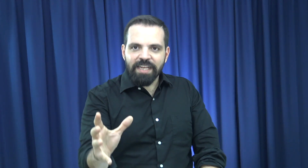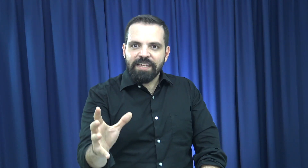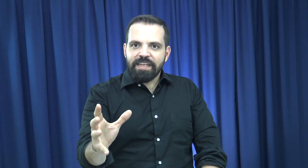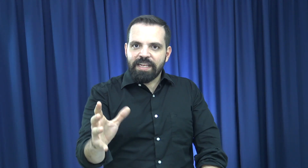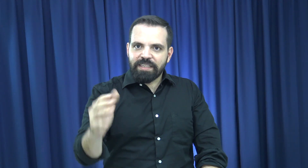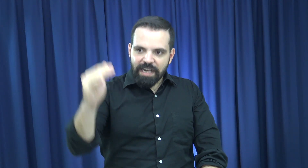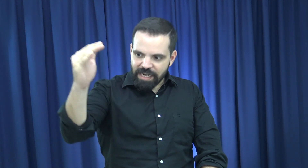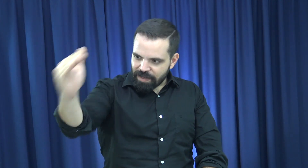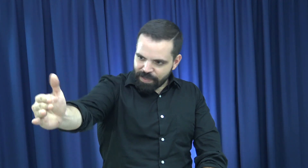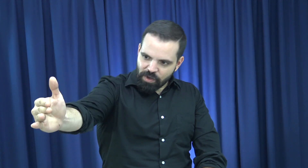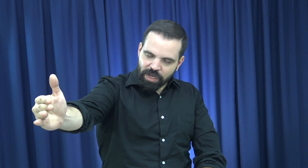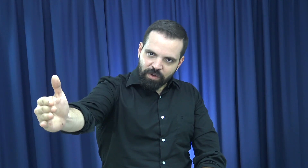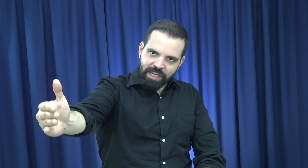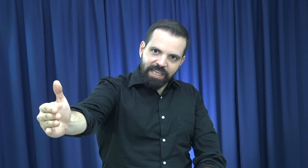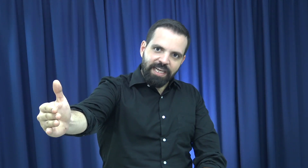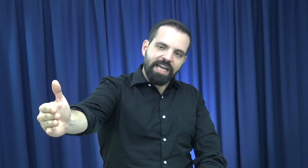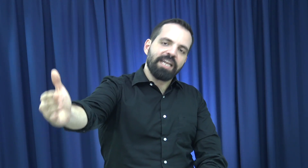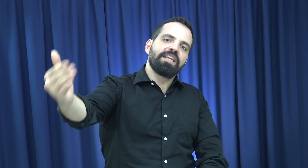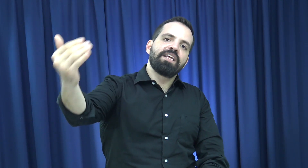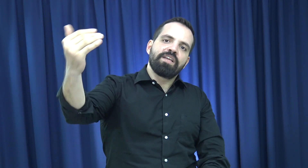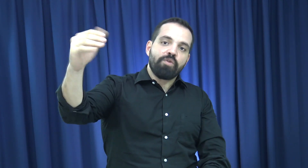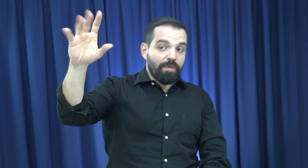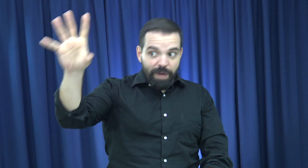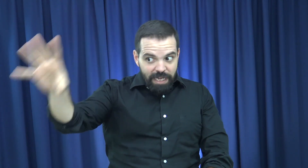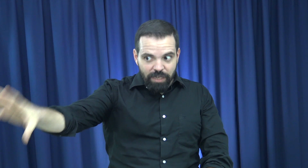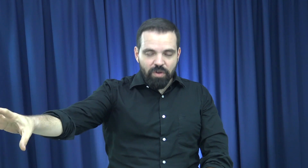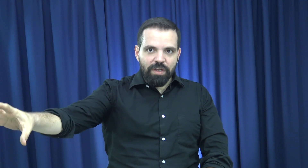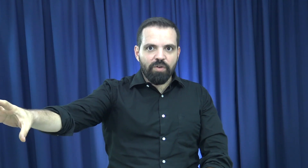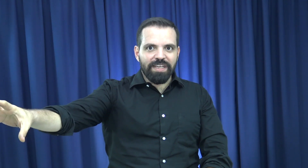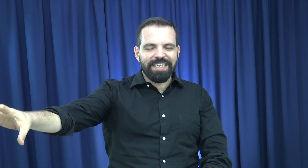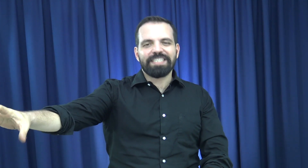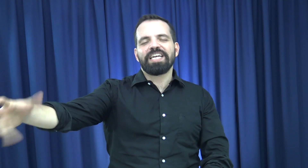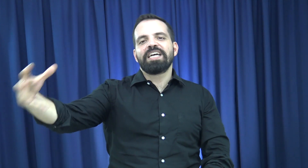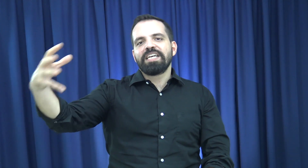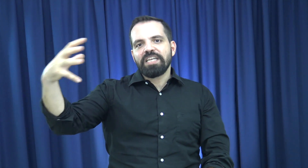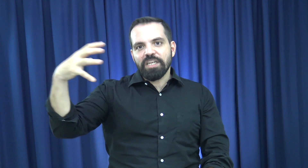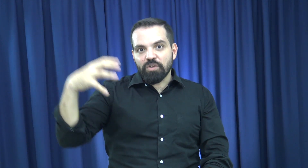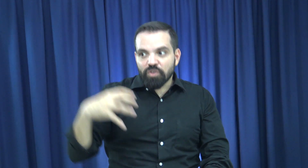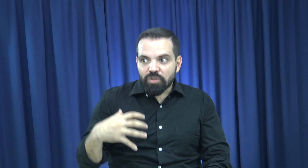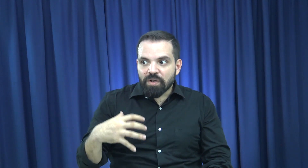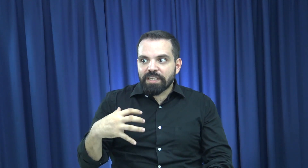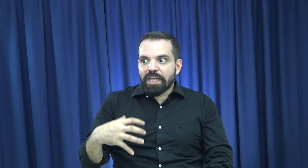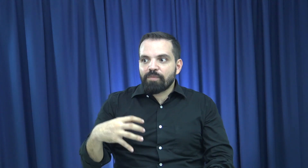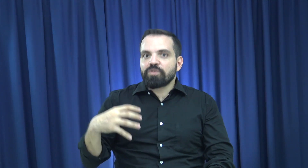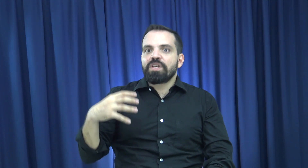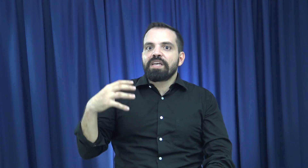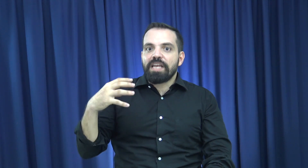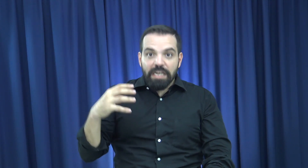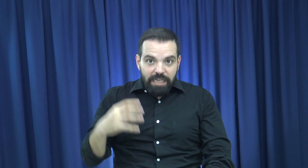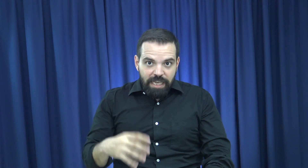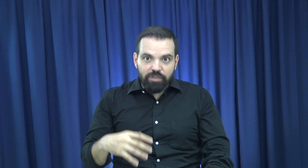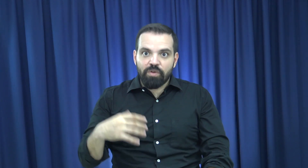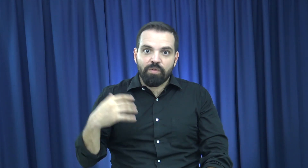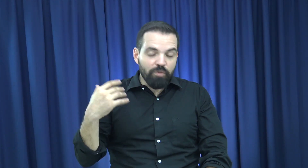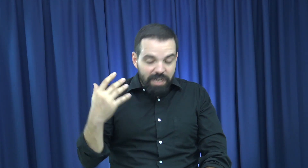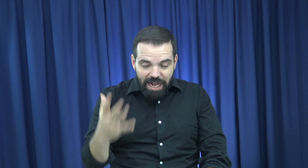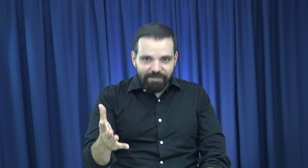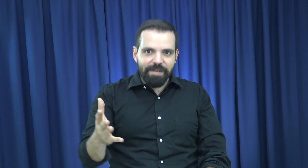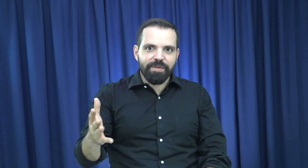entre el enemigo que nos quiere atacar o el peligro que nos acecha y nosotros que estamos en riesgo o vulnerables.